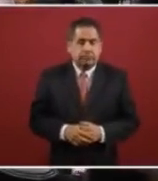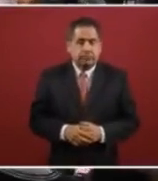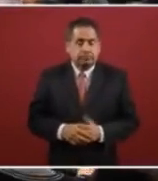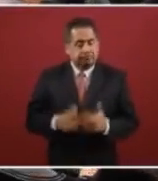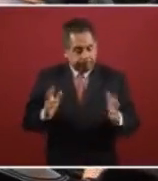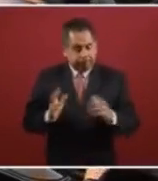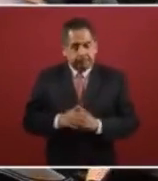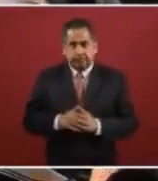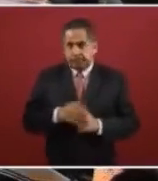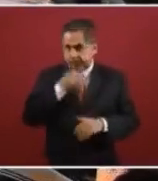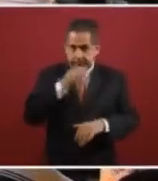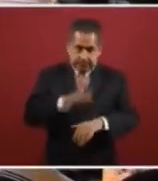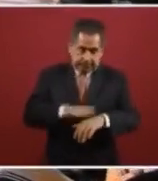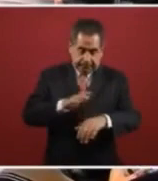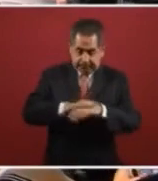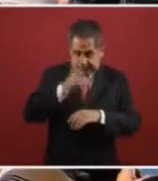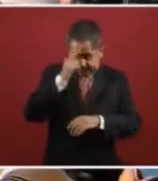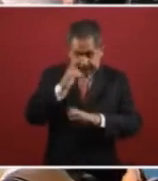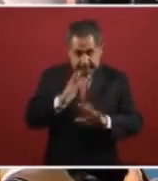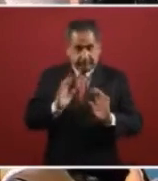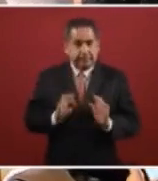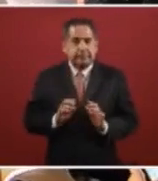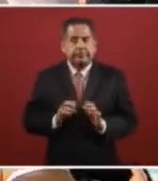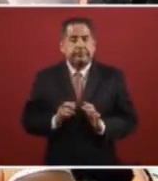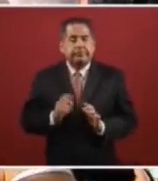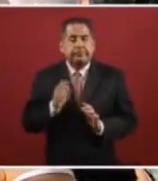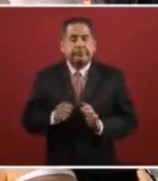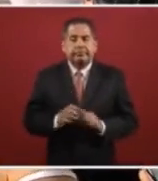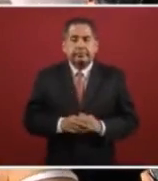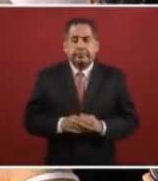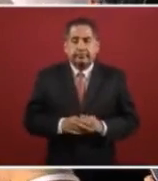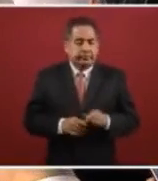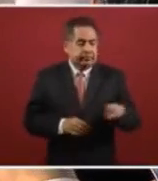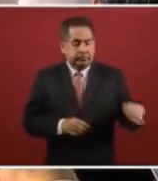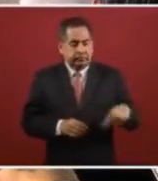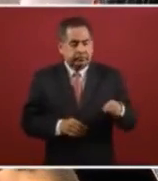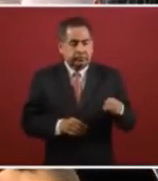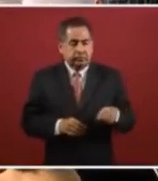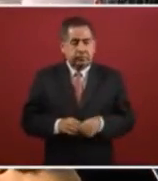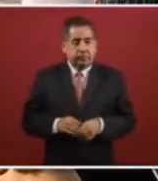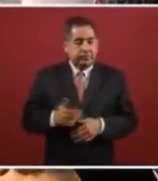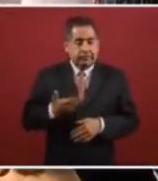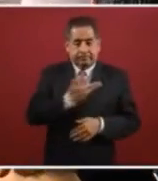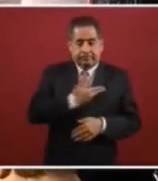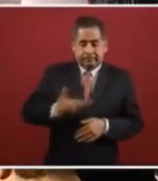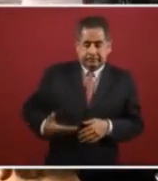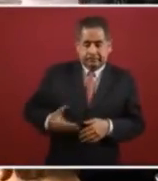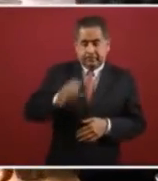además les recuerdo que no pudo el presidente obama